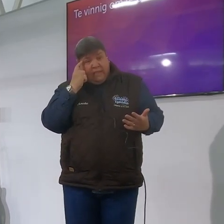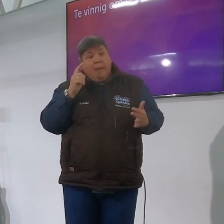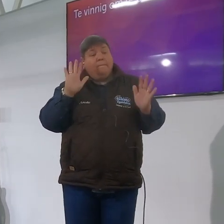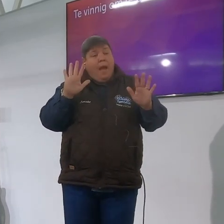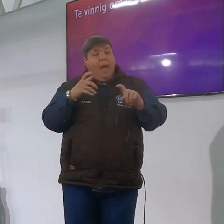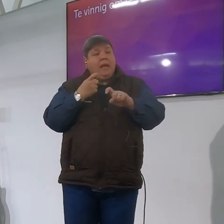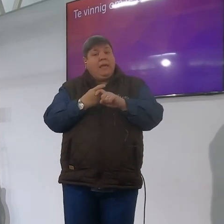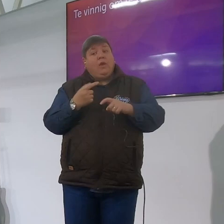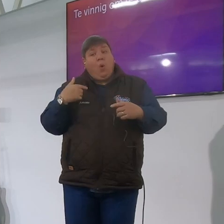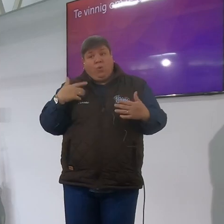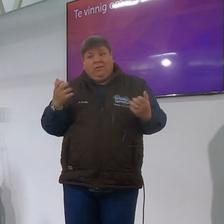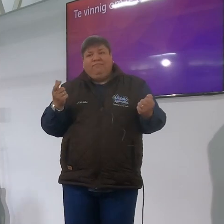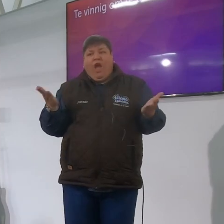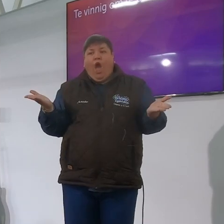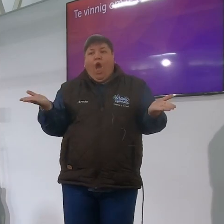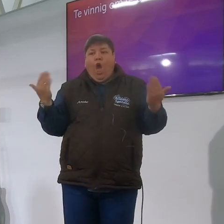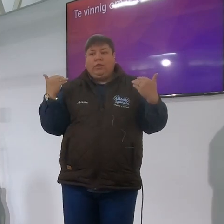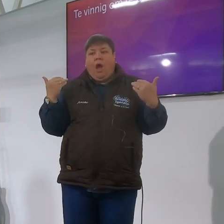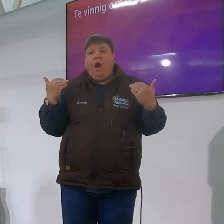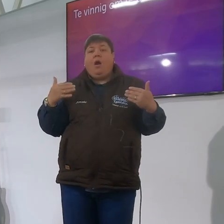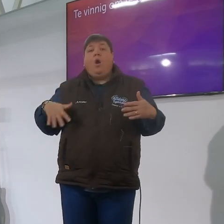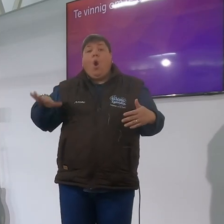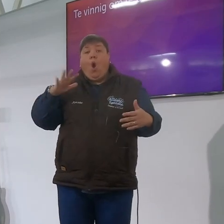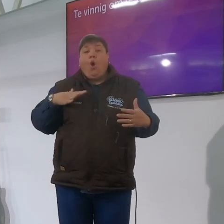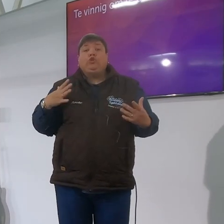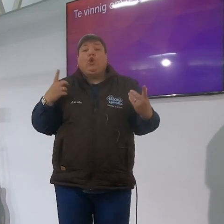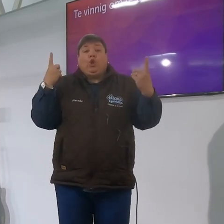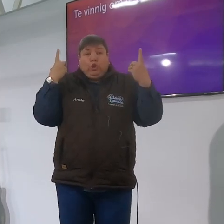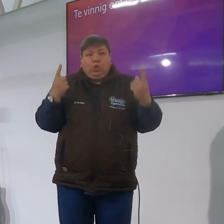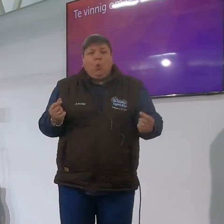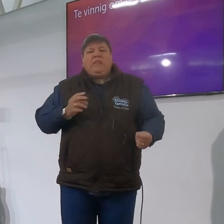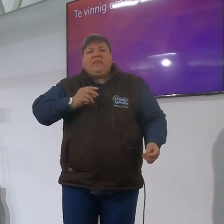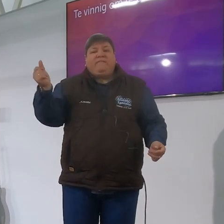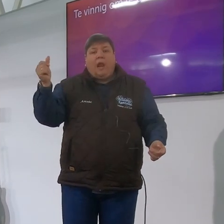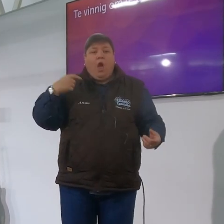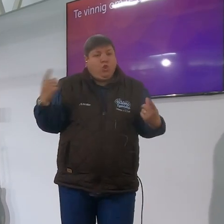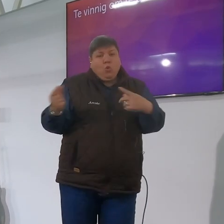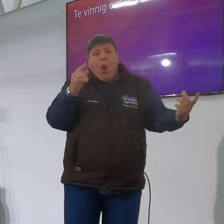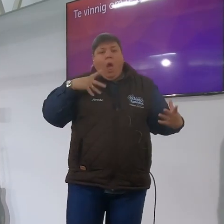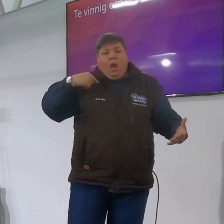keer is dit ons uitdaging ons doen heel te mal te vinnig